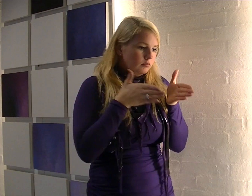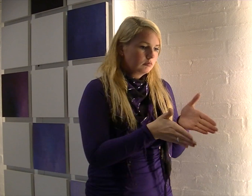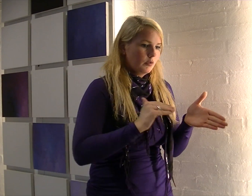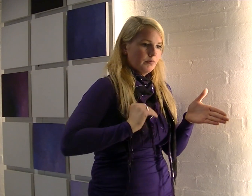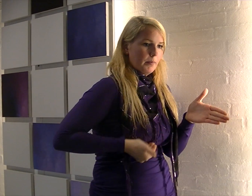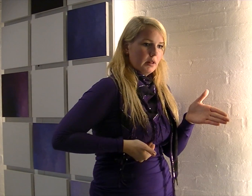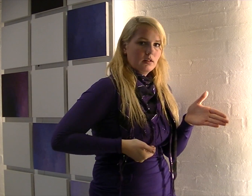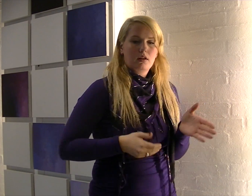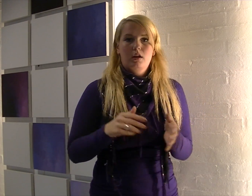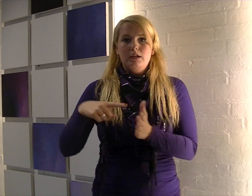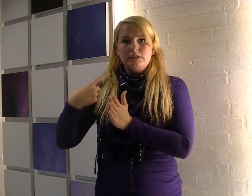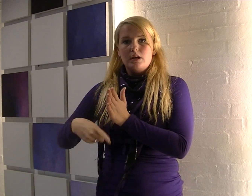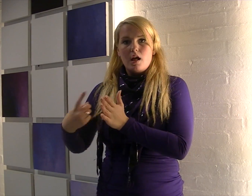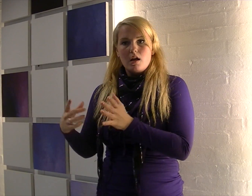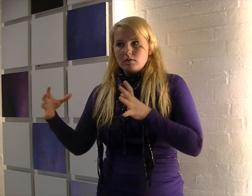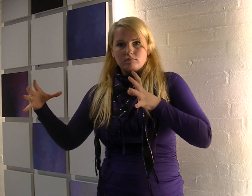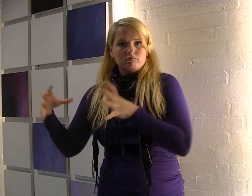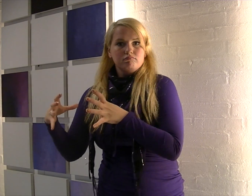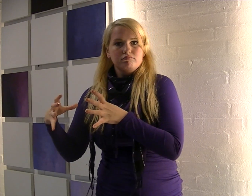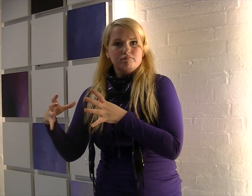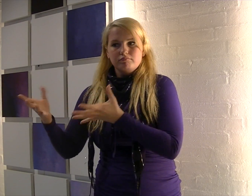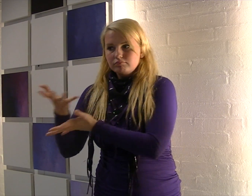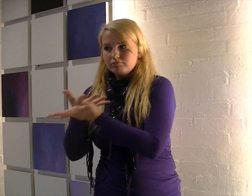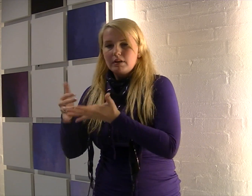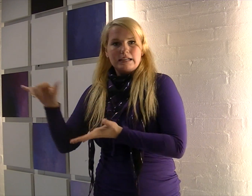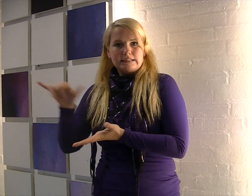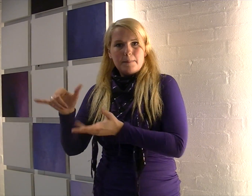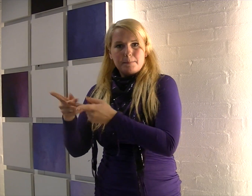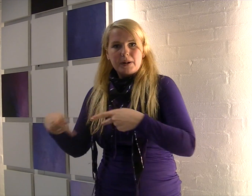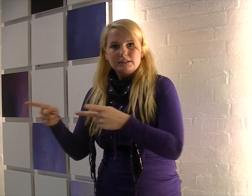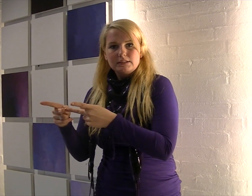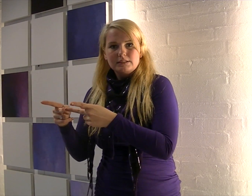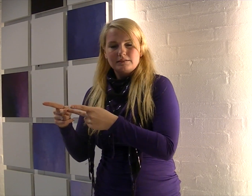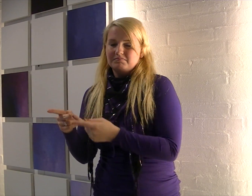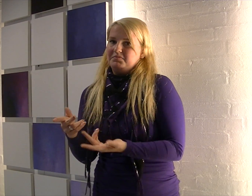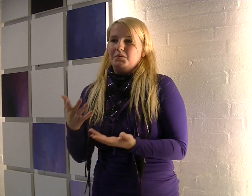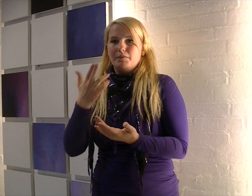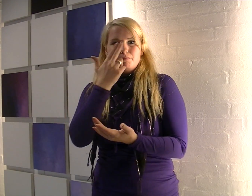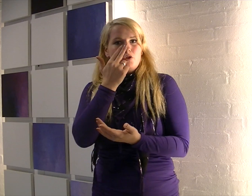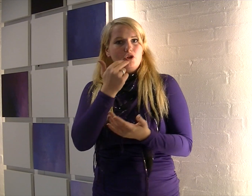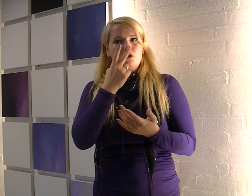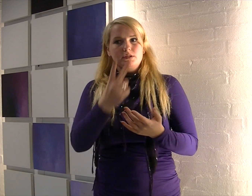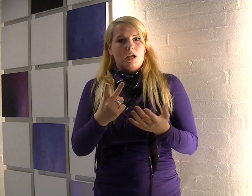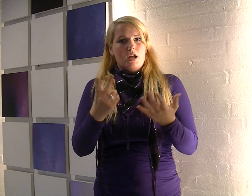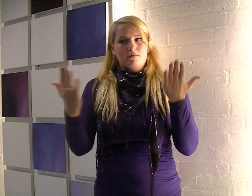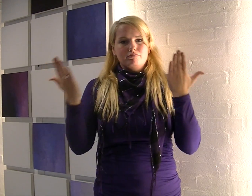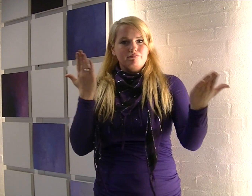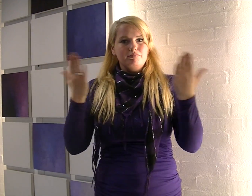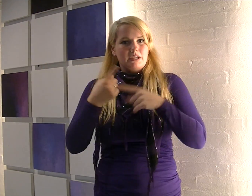Jeg tror, hvis du er vant til at finde ting på nettet, så kan du gå ind, kontakt og sådan noget, så sender du din mail,